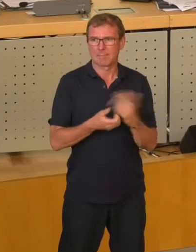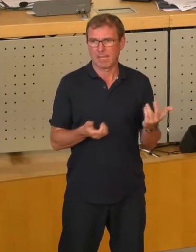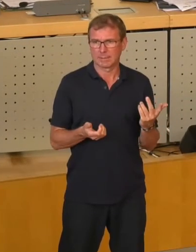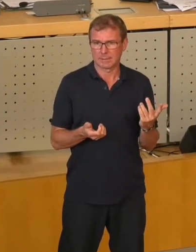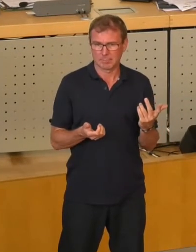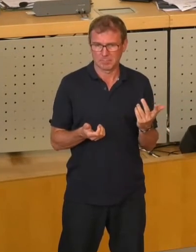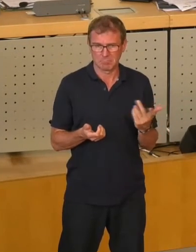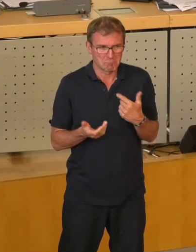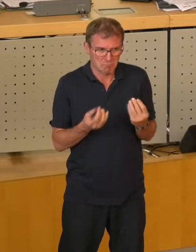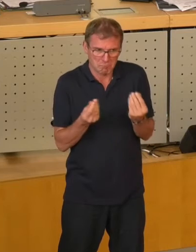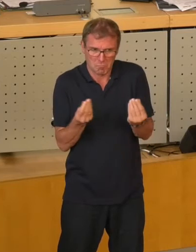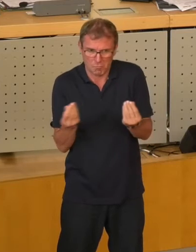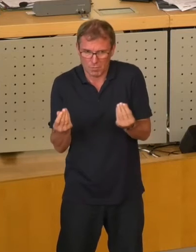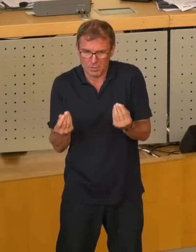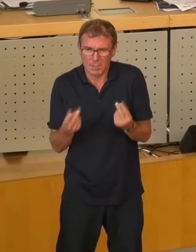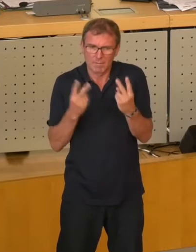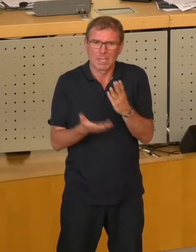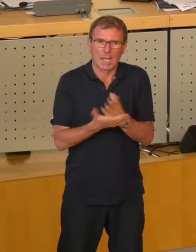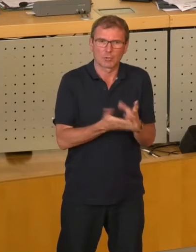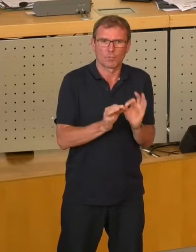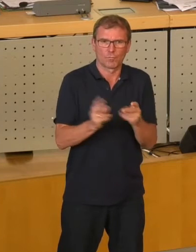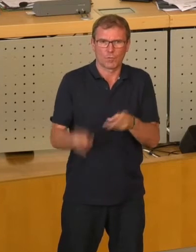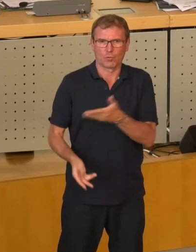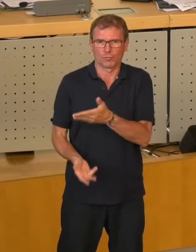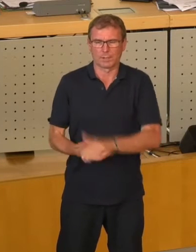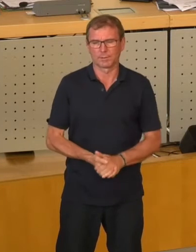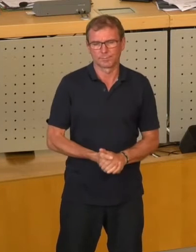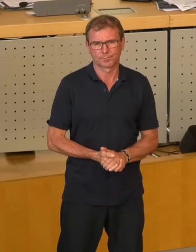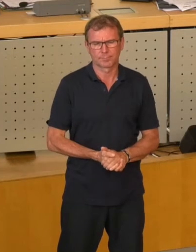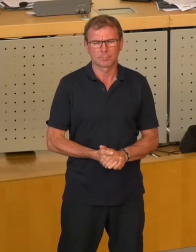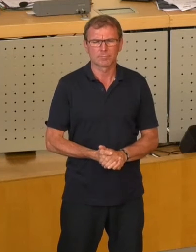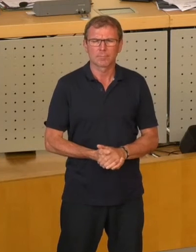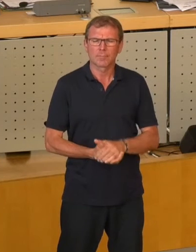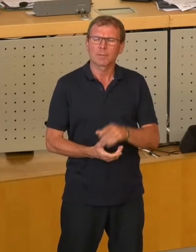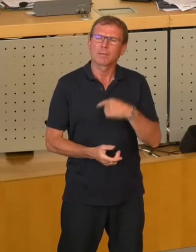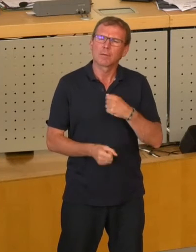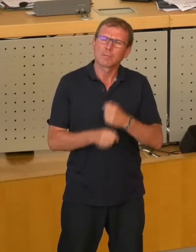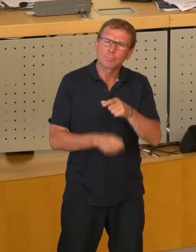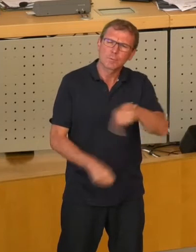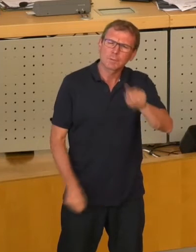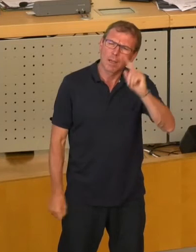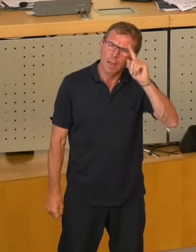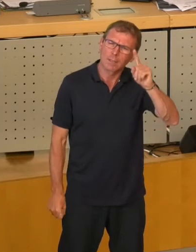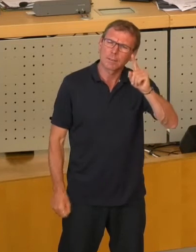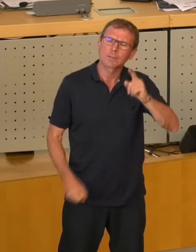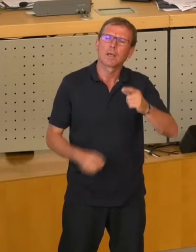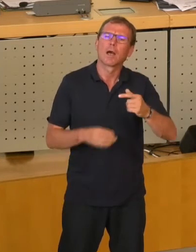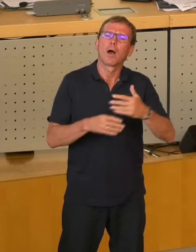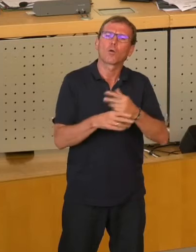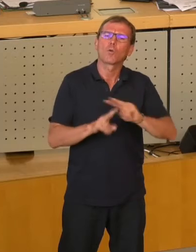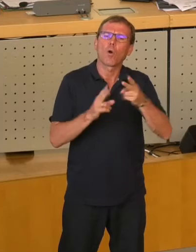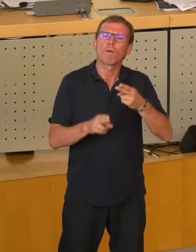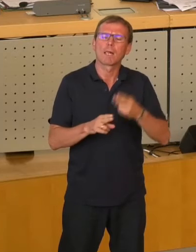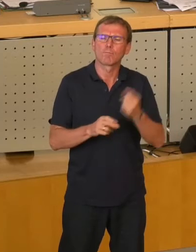sich andeutet, eine sehr wichtige Entscheidung für unsere Stadt. Und ich denke, wir sollten an dieser Stelle auch daran erinnern, dass es der grüne Umweltbürgermeister